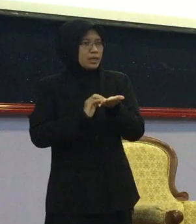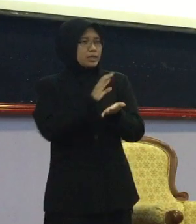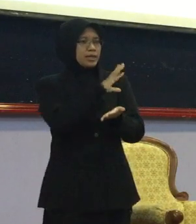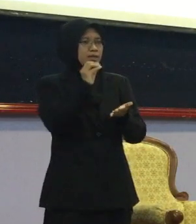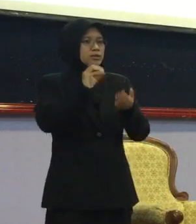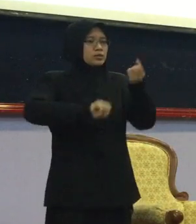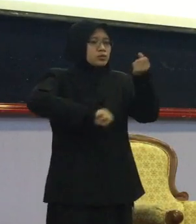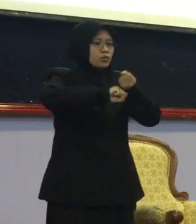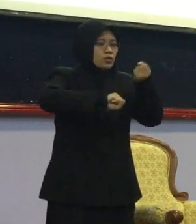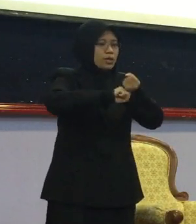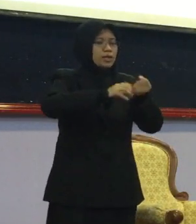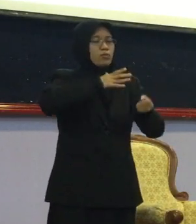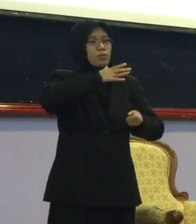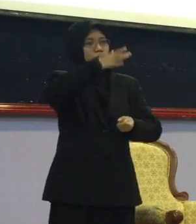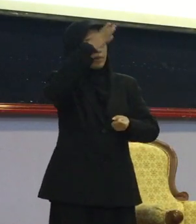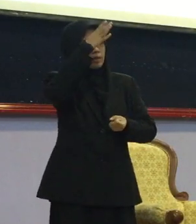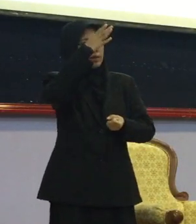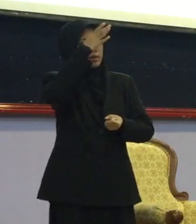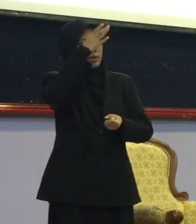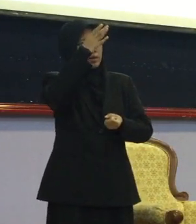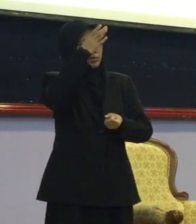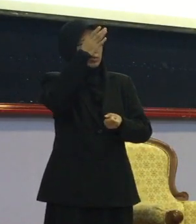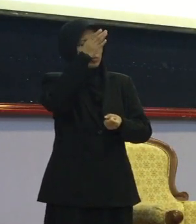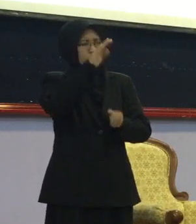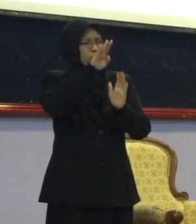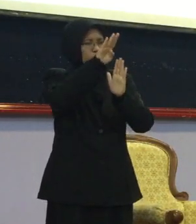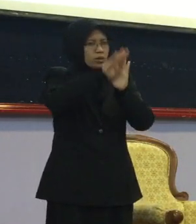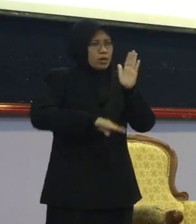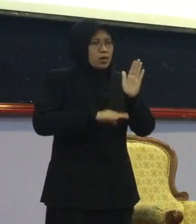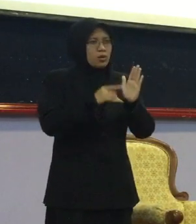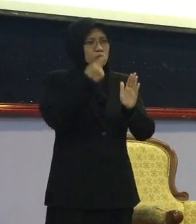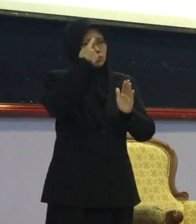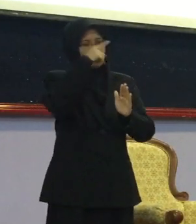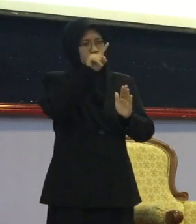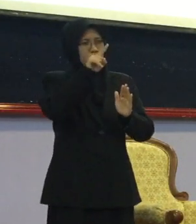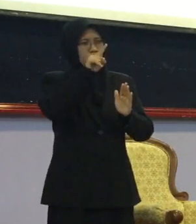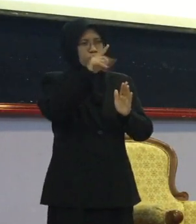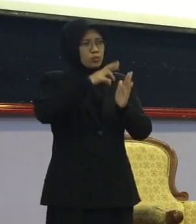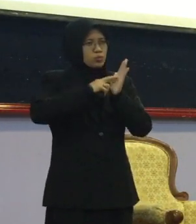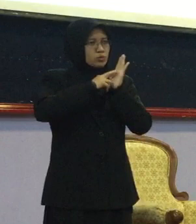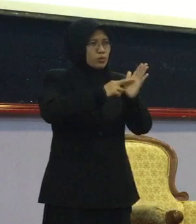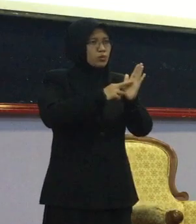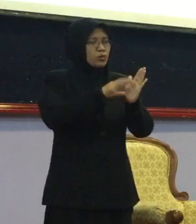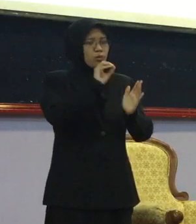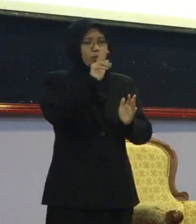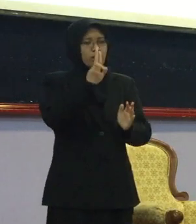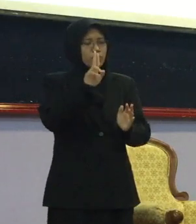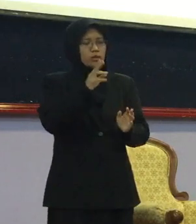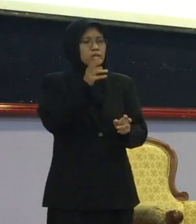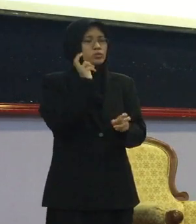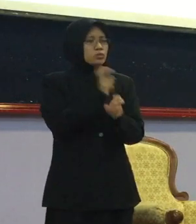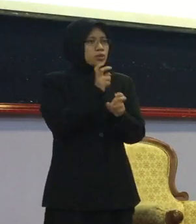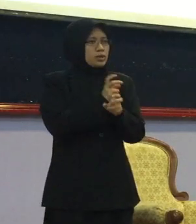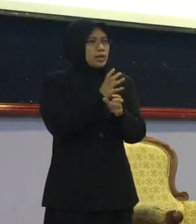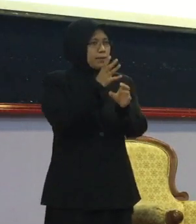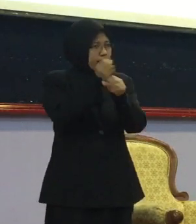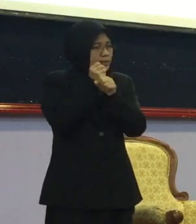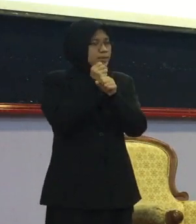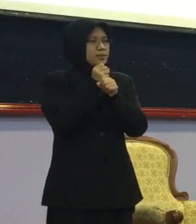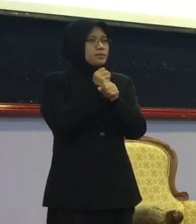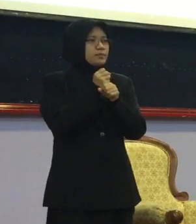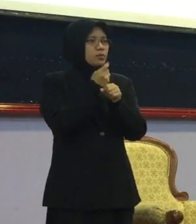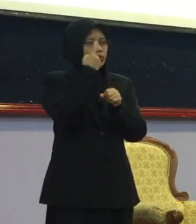bapa Eh dan juga Kurang bahan-bahan Untukkan sesuai Sebab bahan-bahan material Tak diikut sesuai Yang untuk penglihatan Untuk